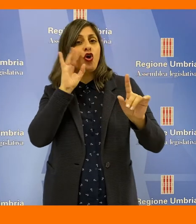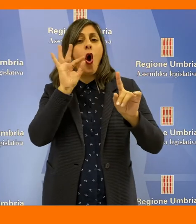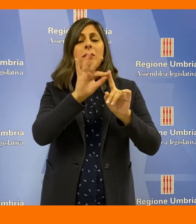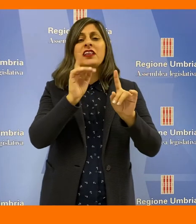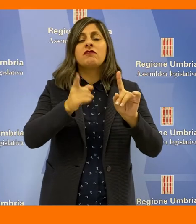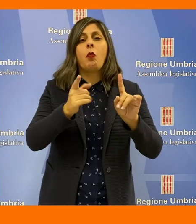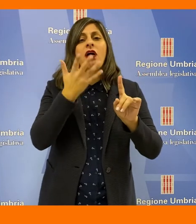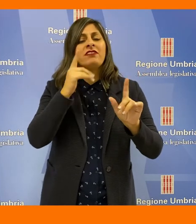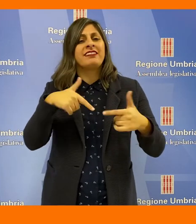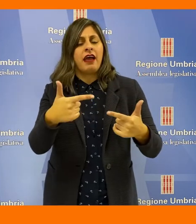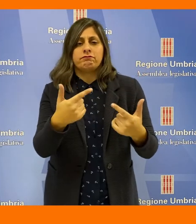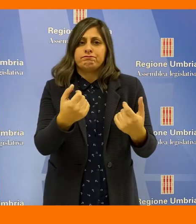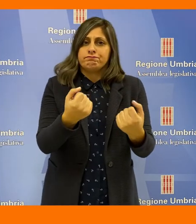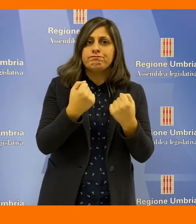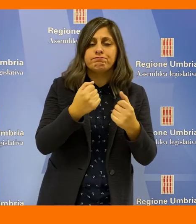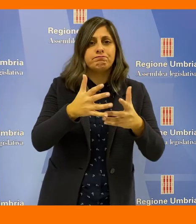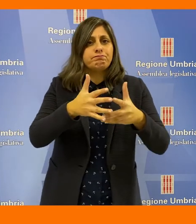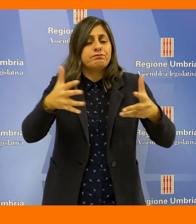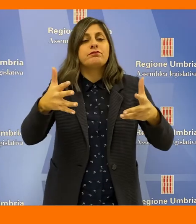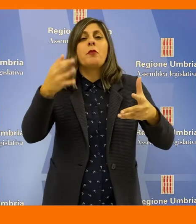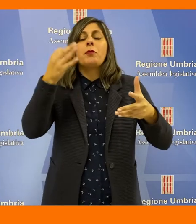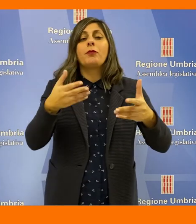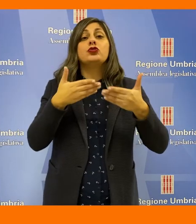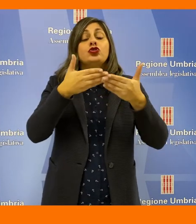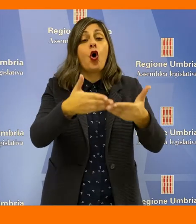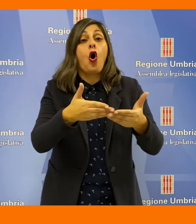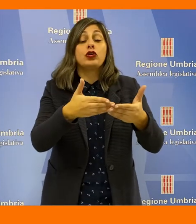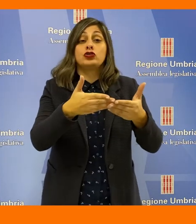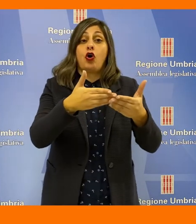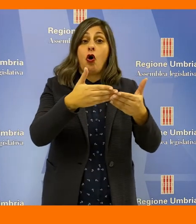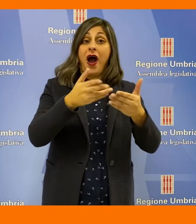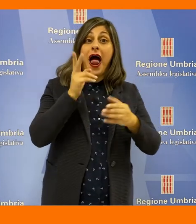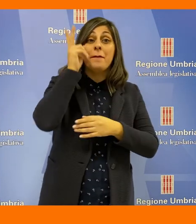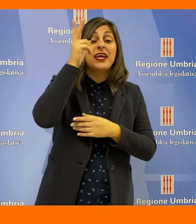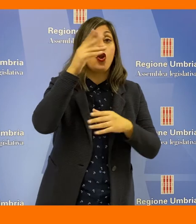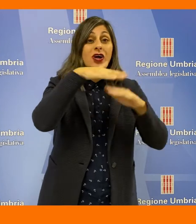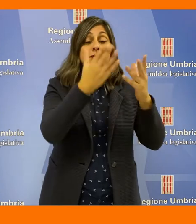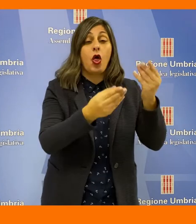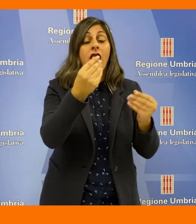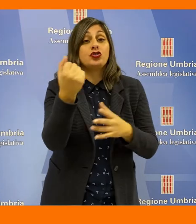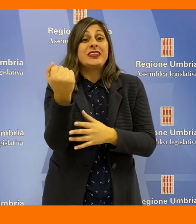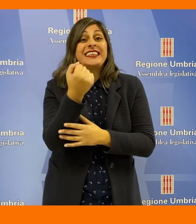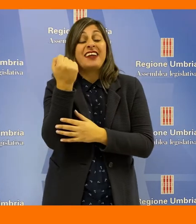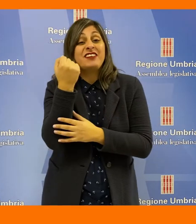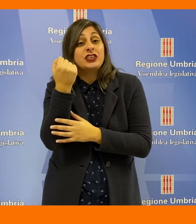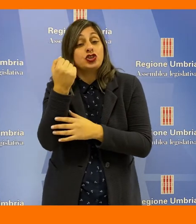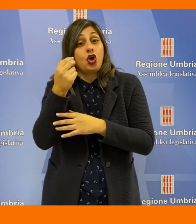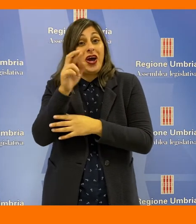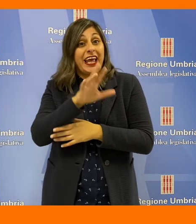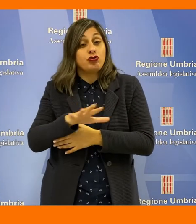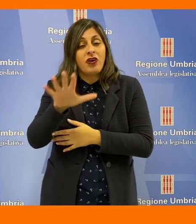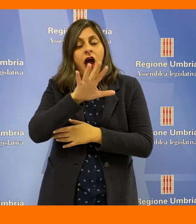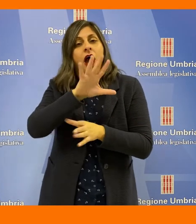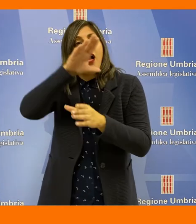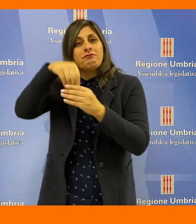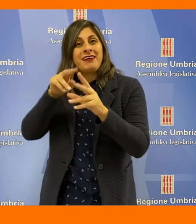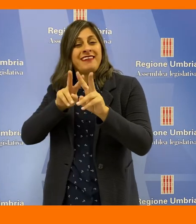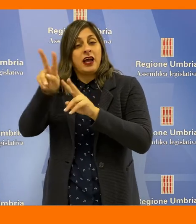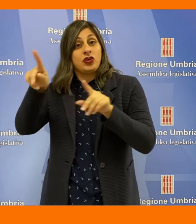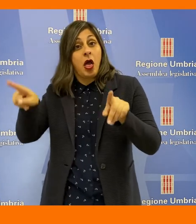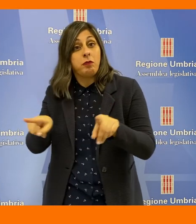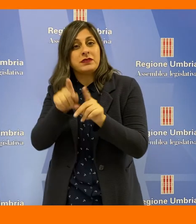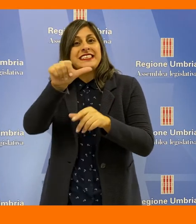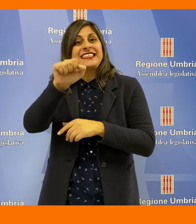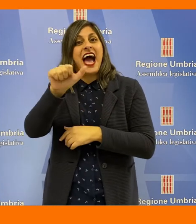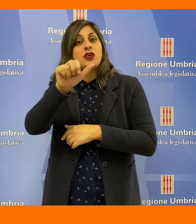ed ha la finalità di valorizzare e potenziare il soccorso alpino e speleologico dell'Umbria, servizio regionale del Corpo Nazionale Soccorso